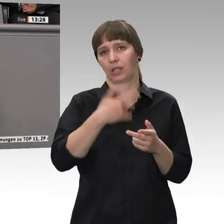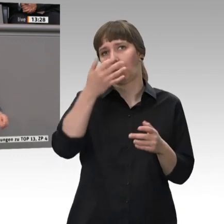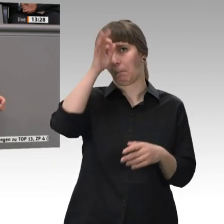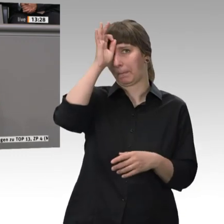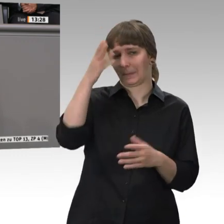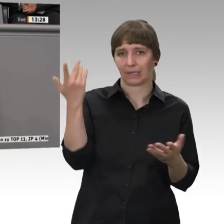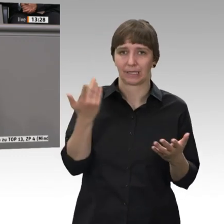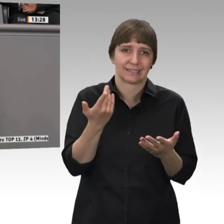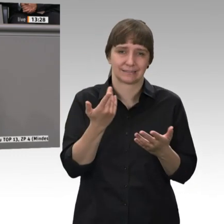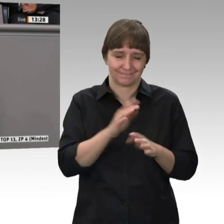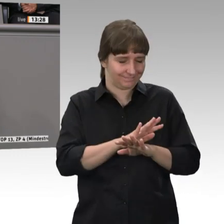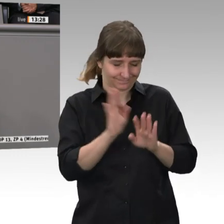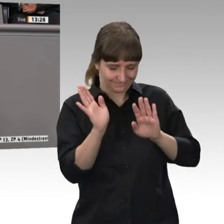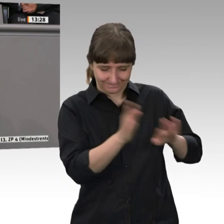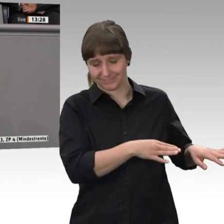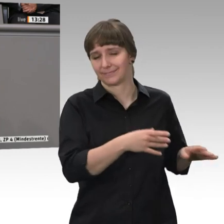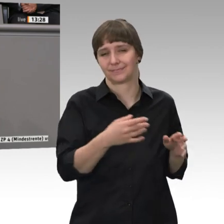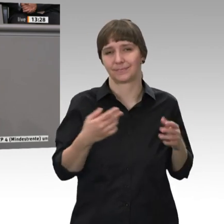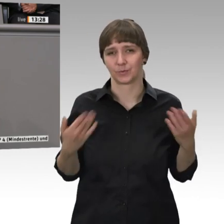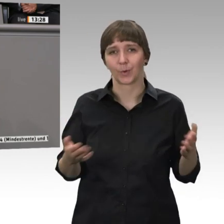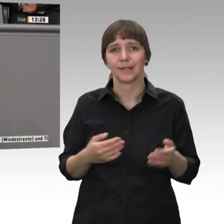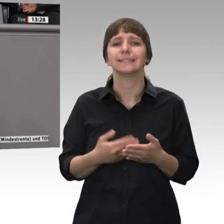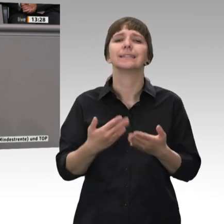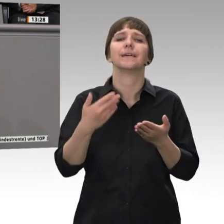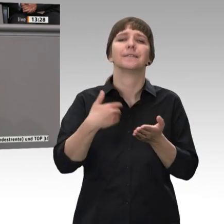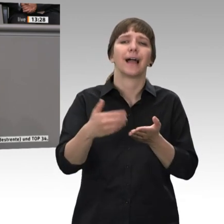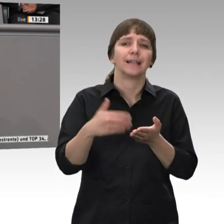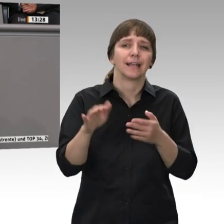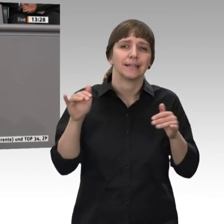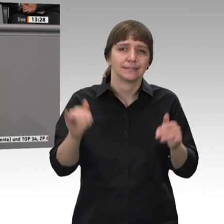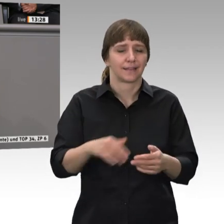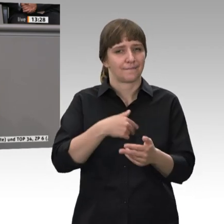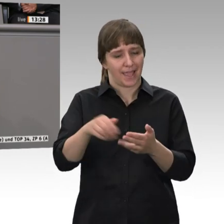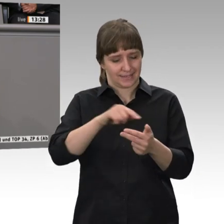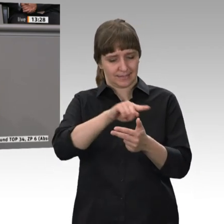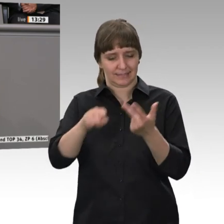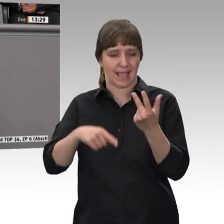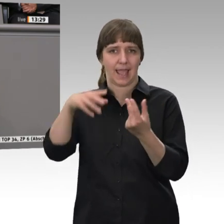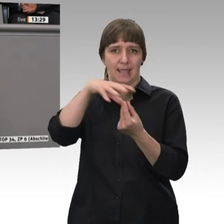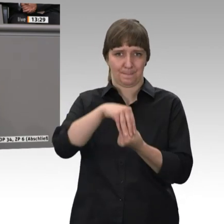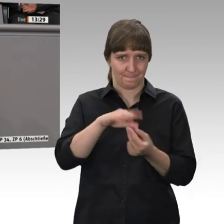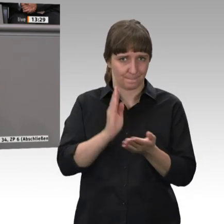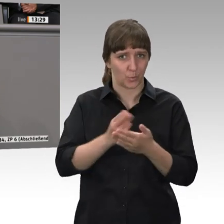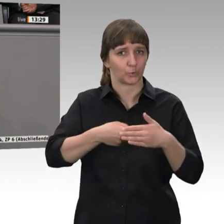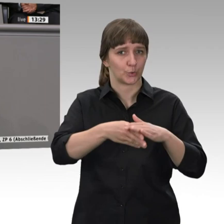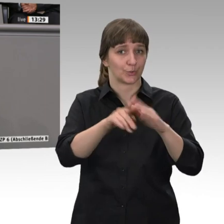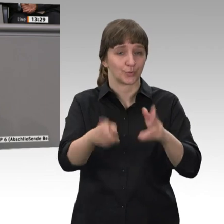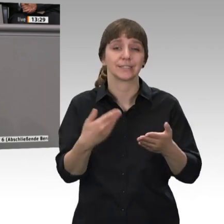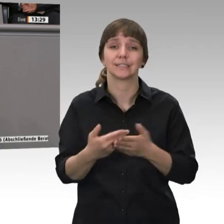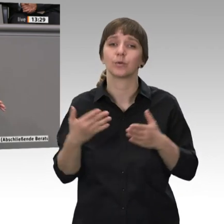in unserem Land. Deshalb gilt es weiter, diesen Dreiklang zu unterstützen. Dafür steht die Große Koalition einmal